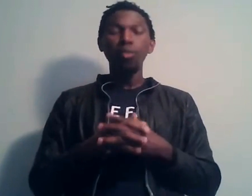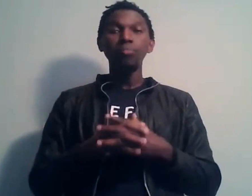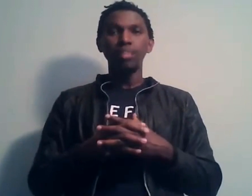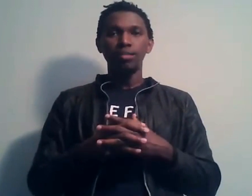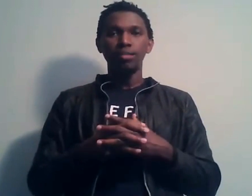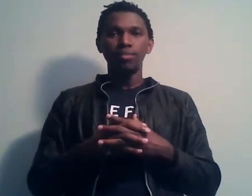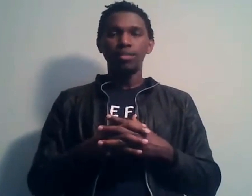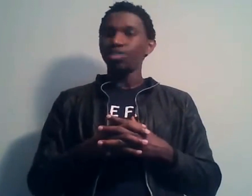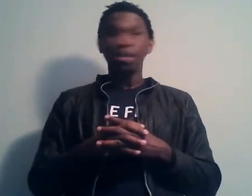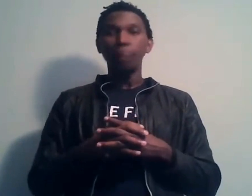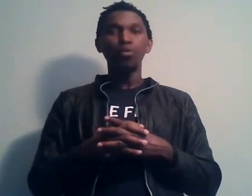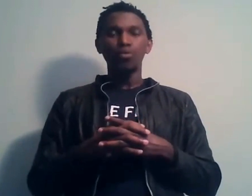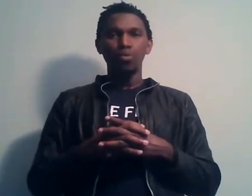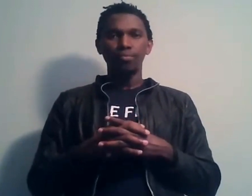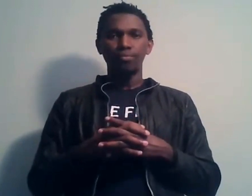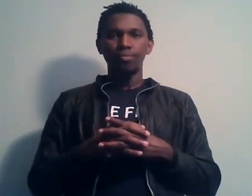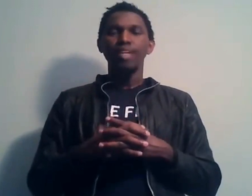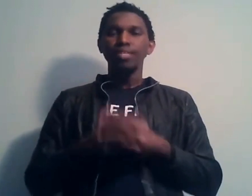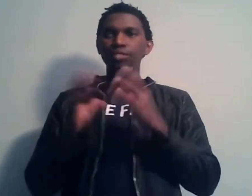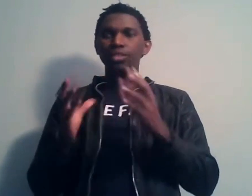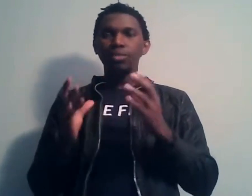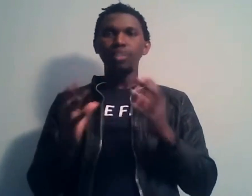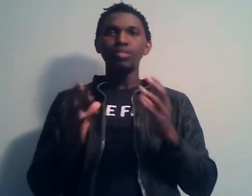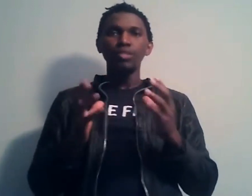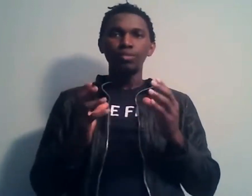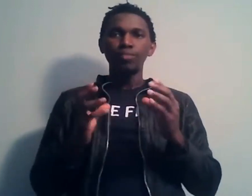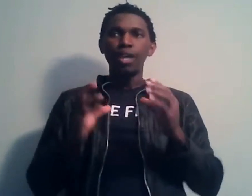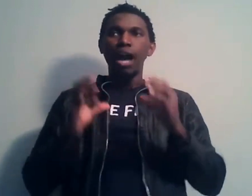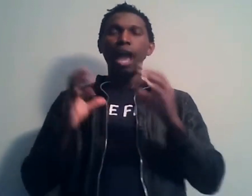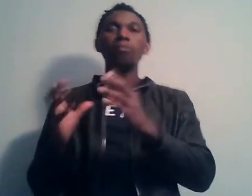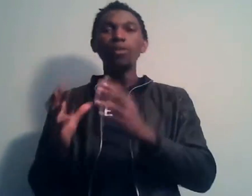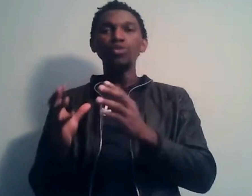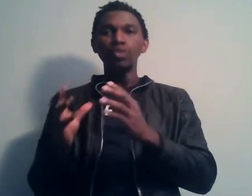Combien ? Il n a pas beaucoup. Ça veut dire quoi ? veut dire qu'à un moment donné,